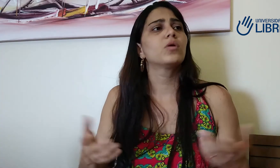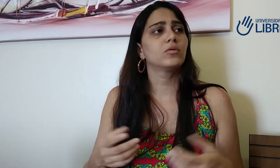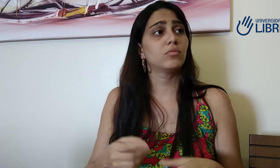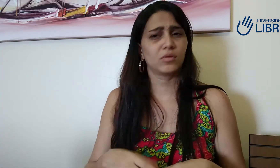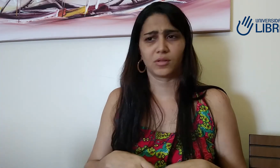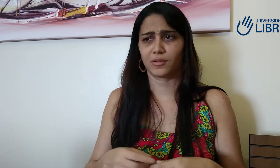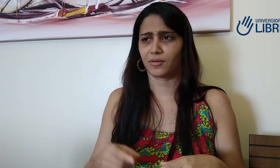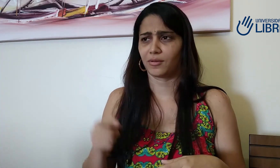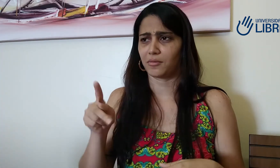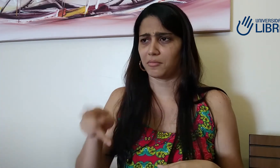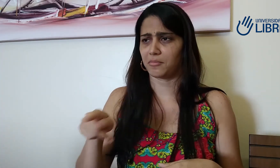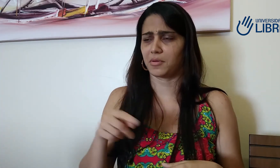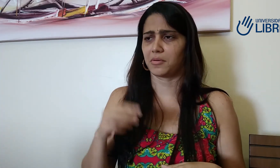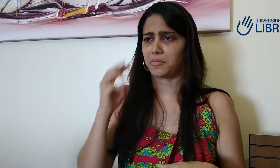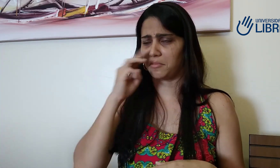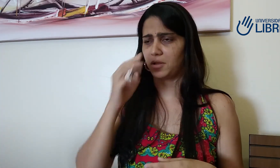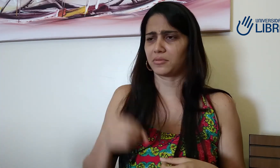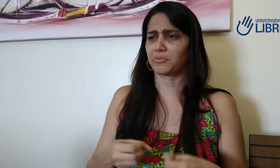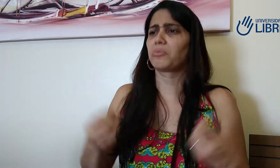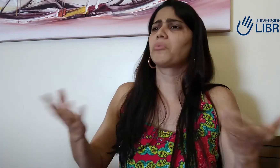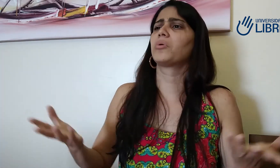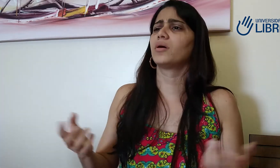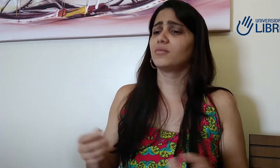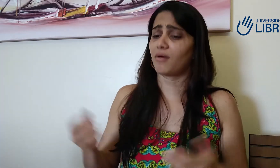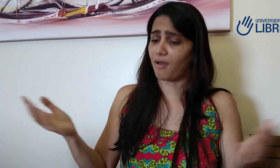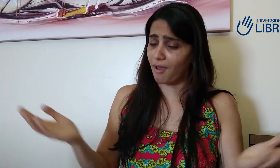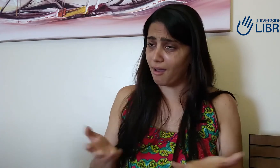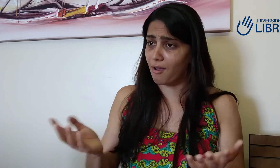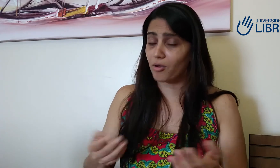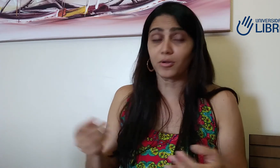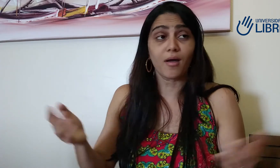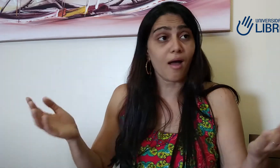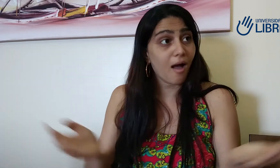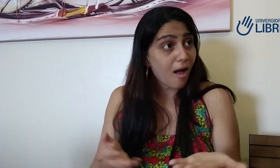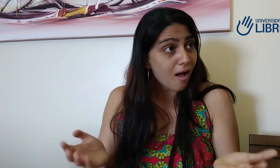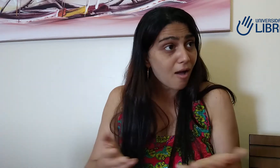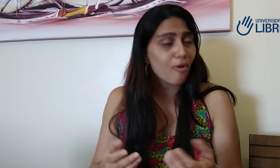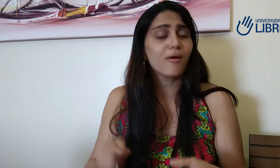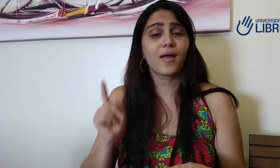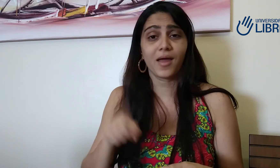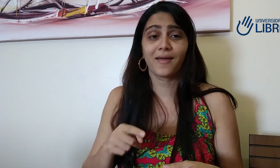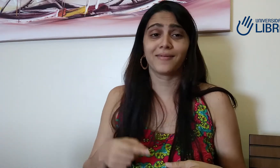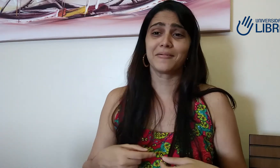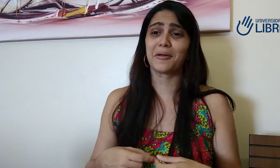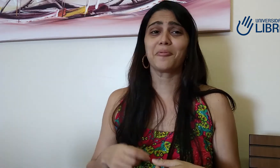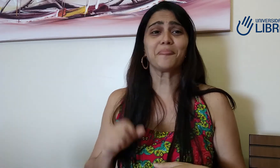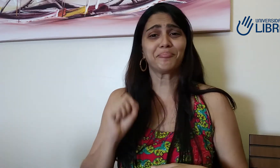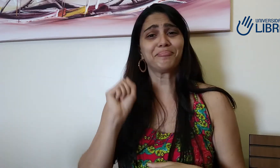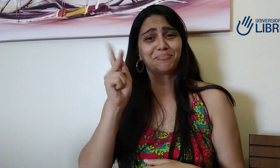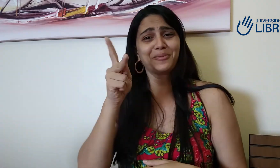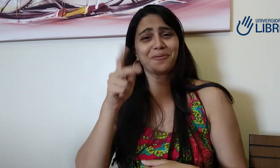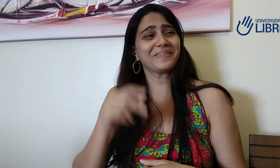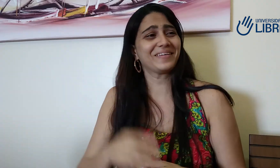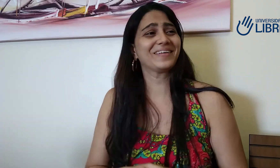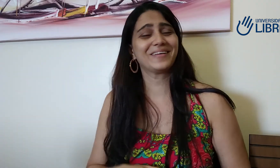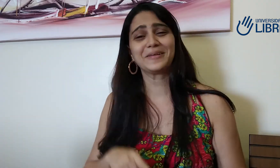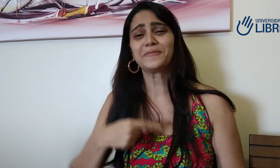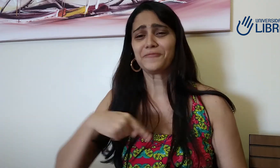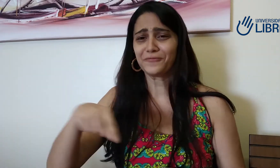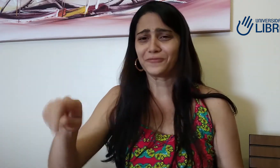agora você consegue, sim. Aí, eu fiquei olhando assim, aí eu, os três porquinhos. Aí, eu disse, quando? Ele,